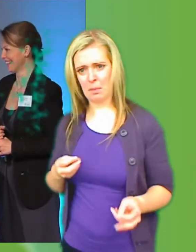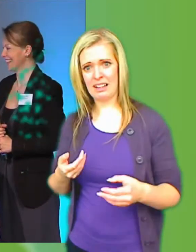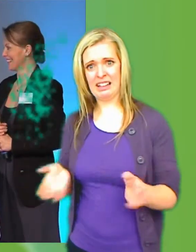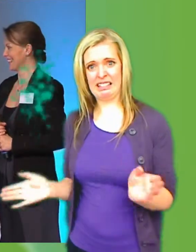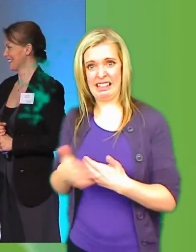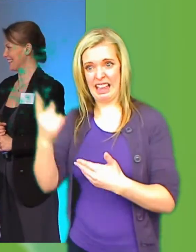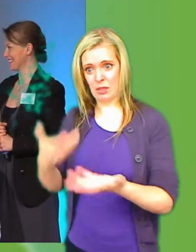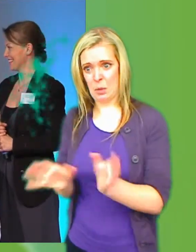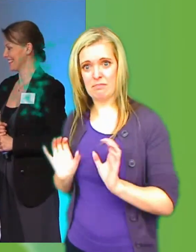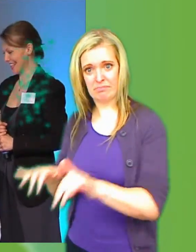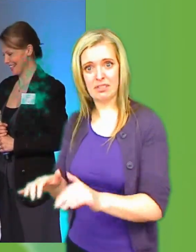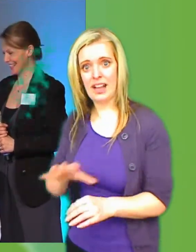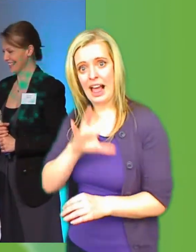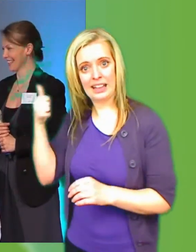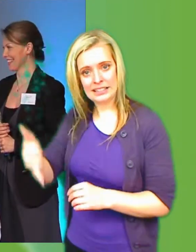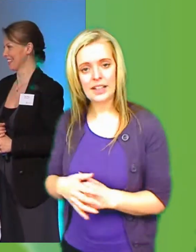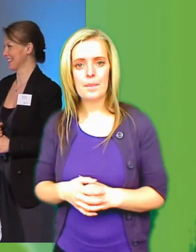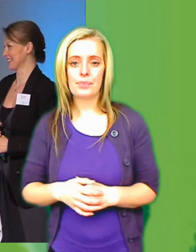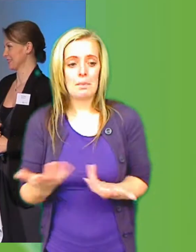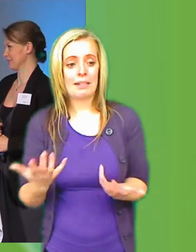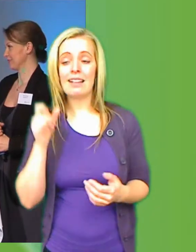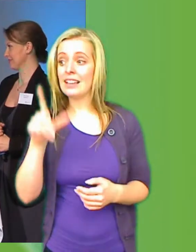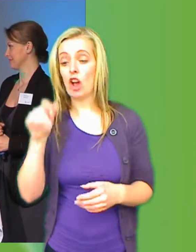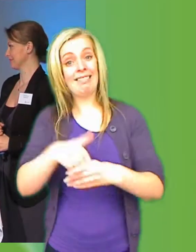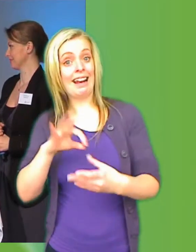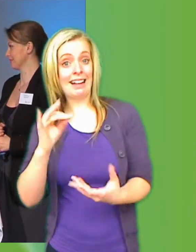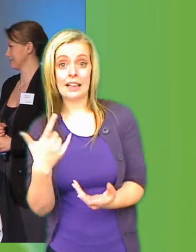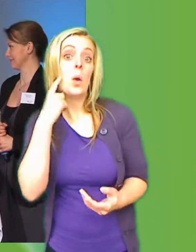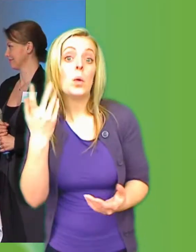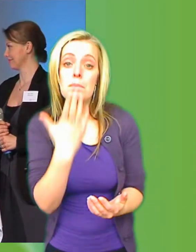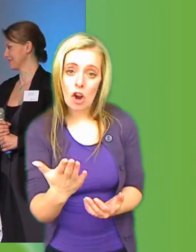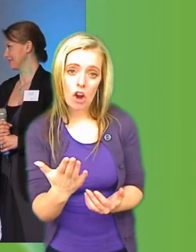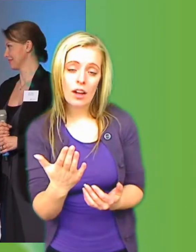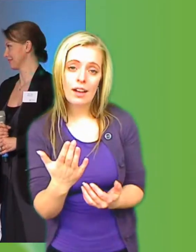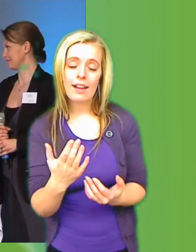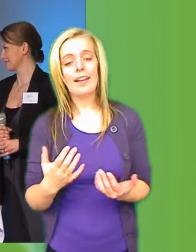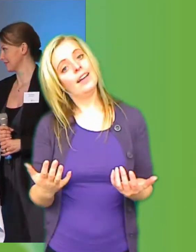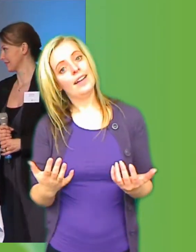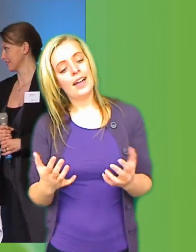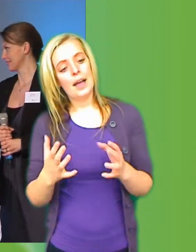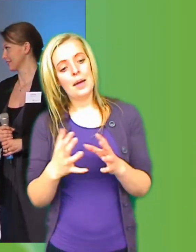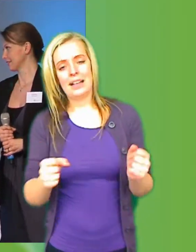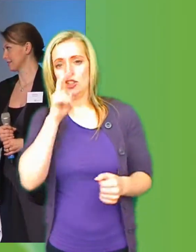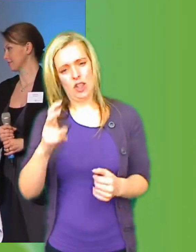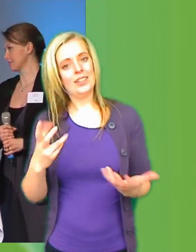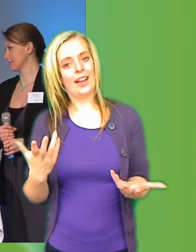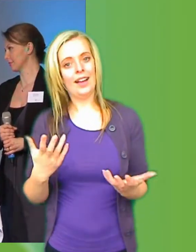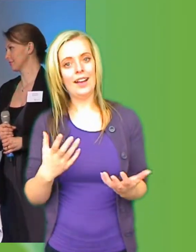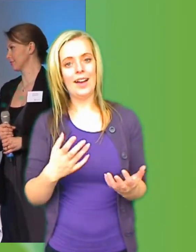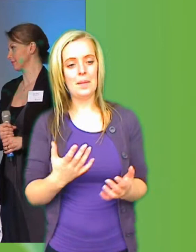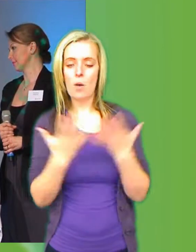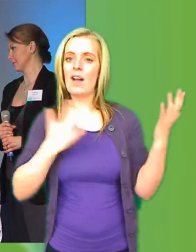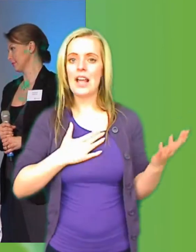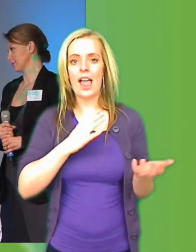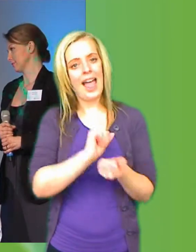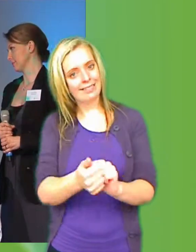slutligen har vi digital delaktighet som låter kanske bäst. Men det visar också på att det finns en vilja till attitydförändring.